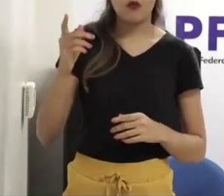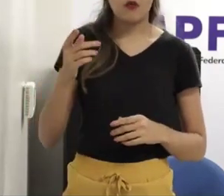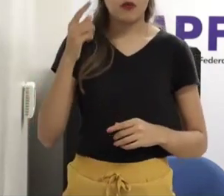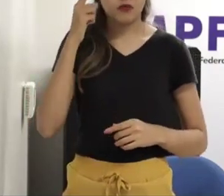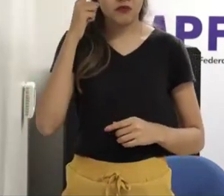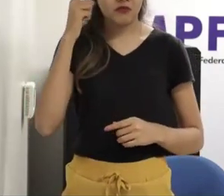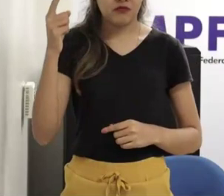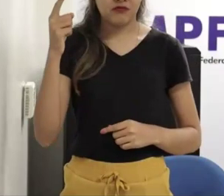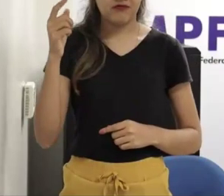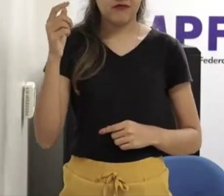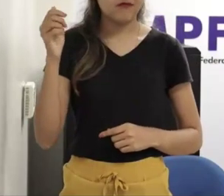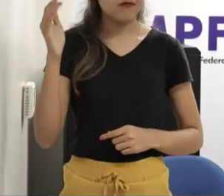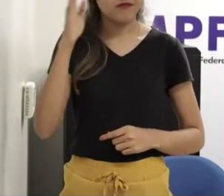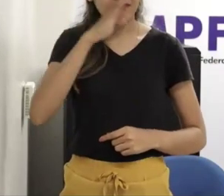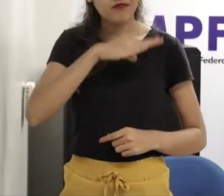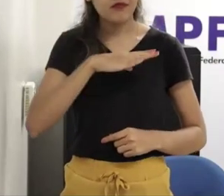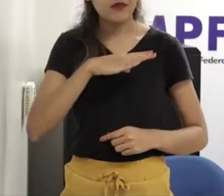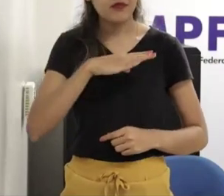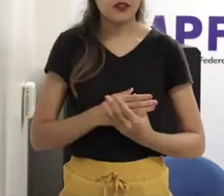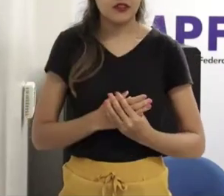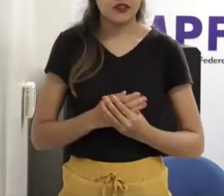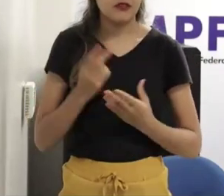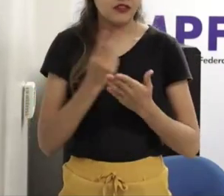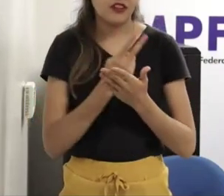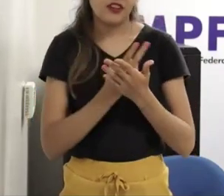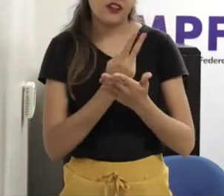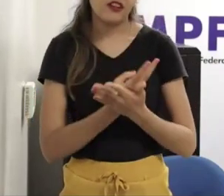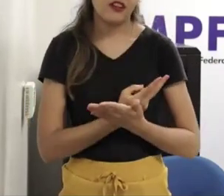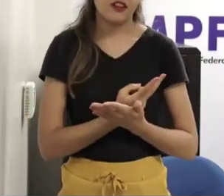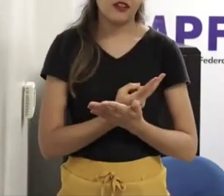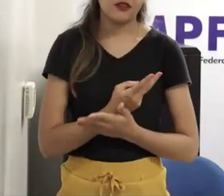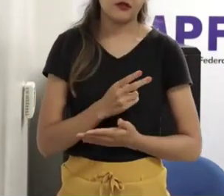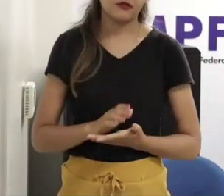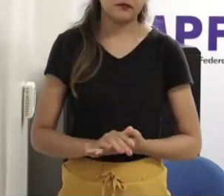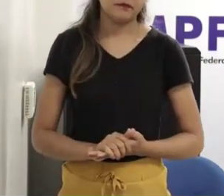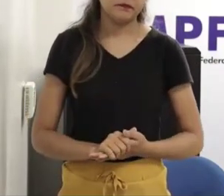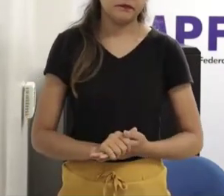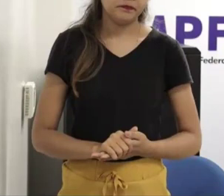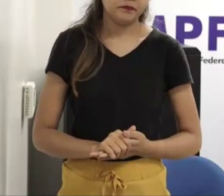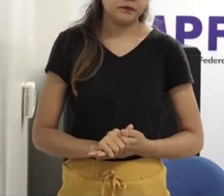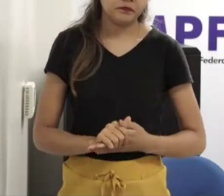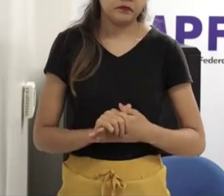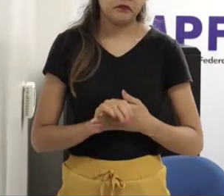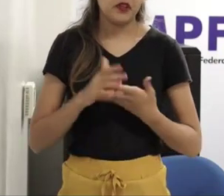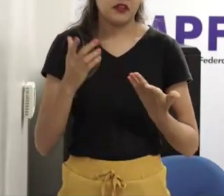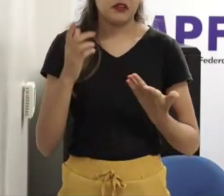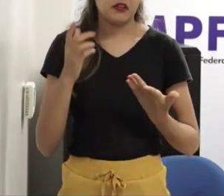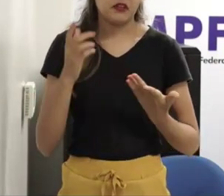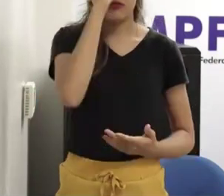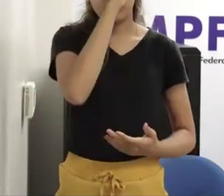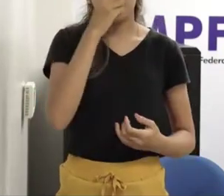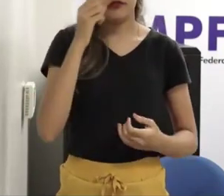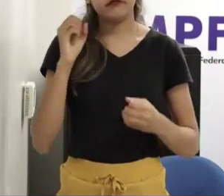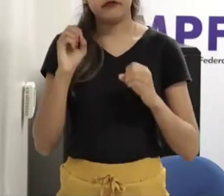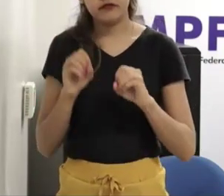esse debate se degladiando e a gente não consegue sentar e conversar algo pragmático só que isso é um impacto que eu